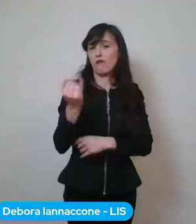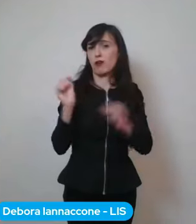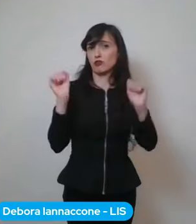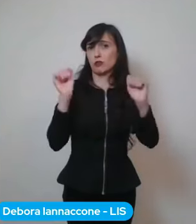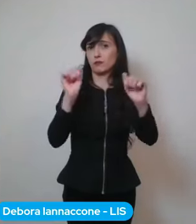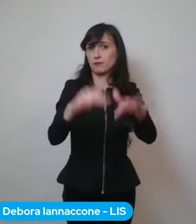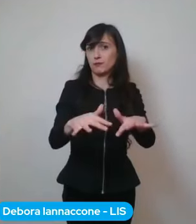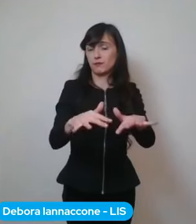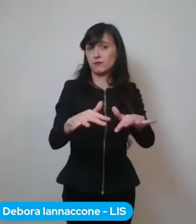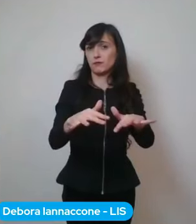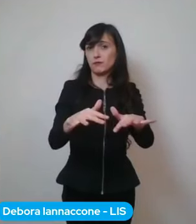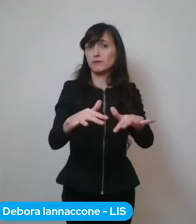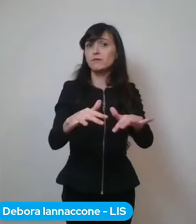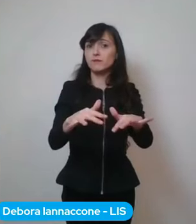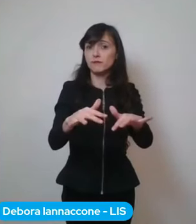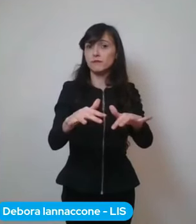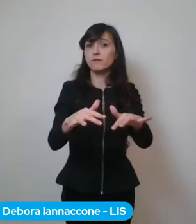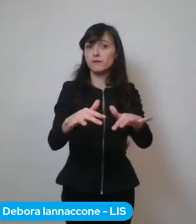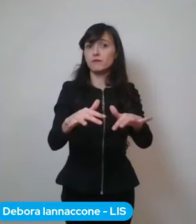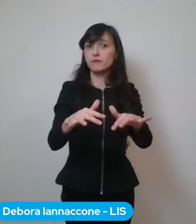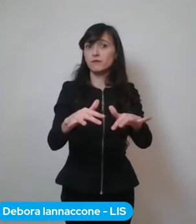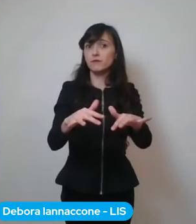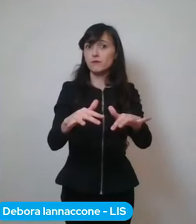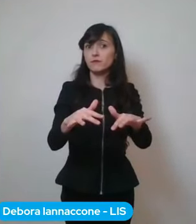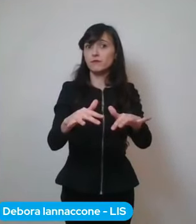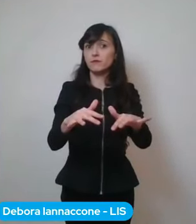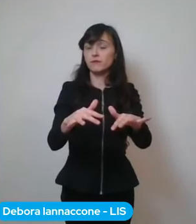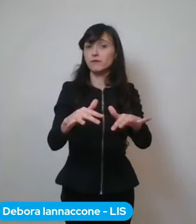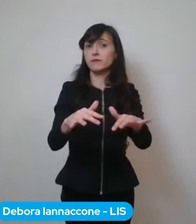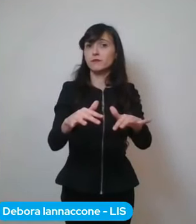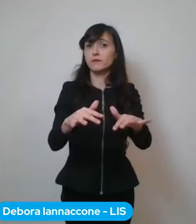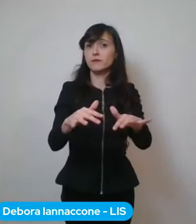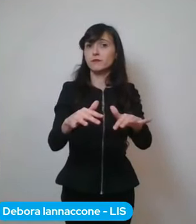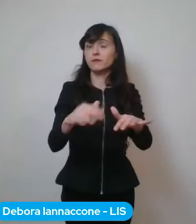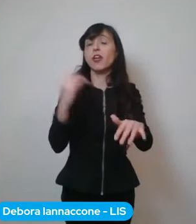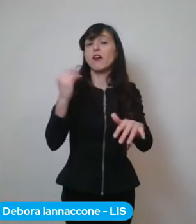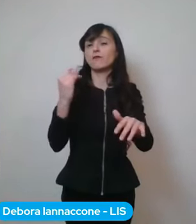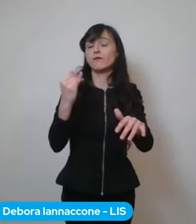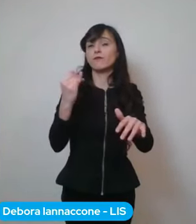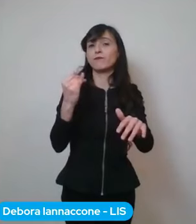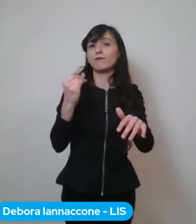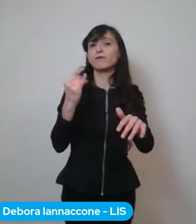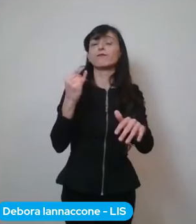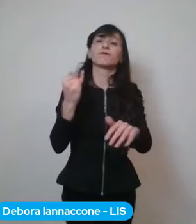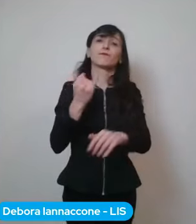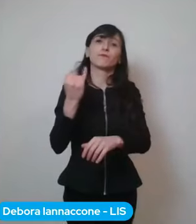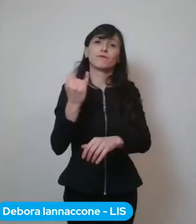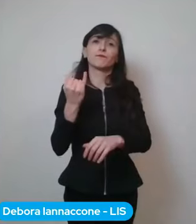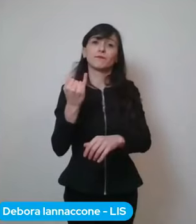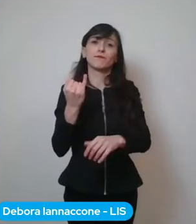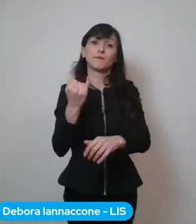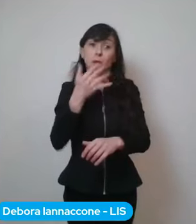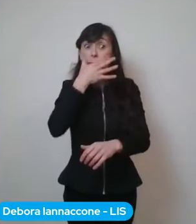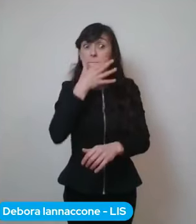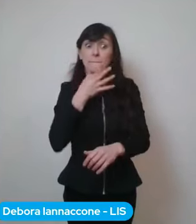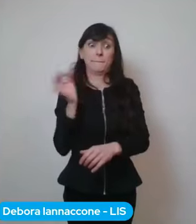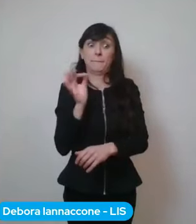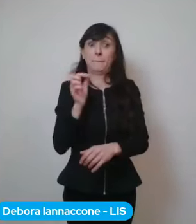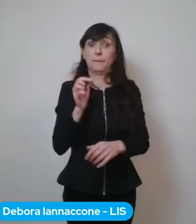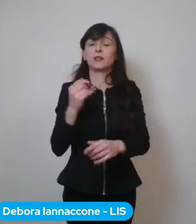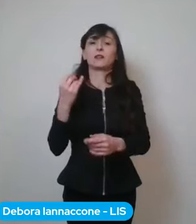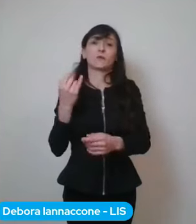bellezza è invece facilmente eh occupabile no per eh e può creare situazioni di potenziale